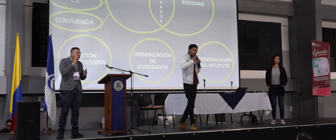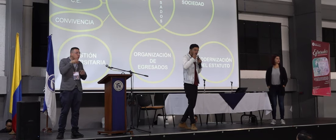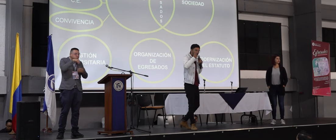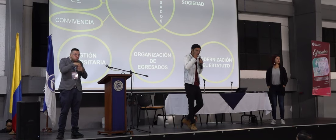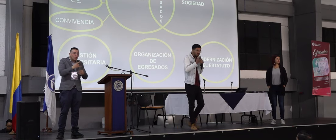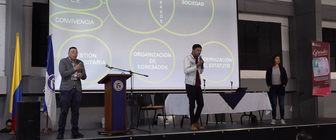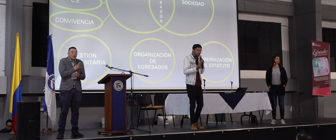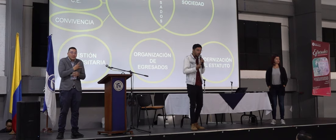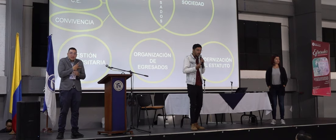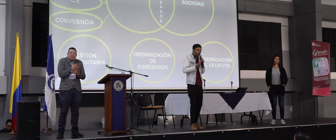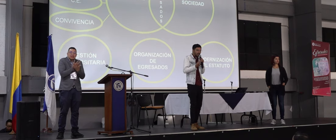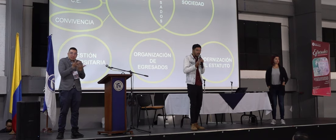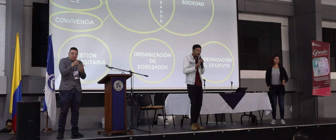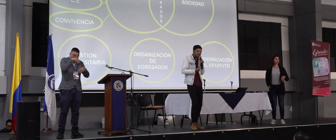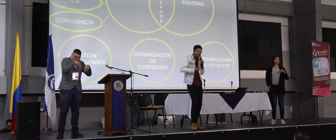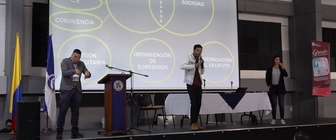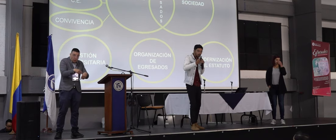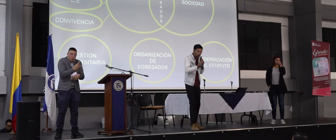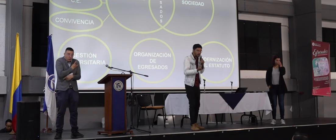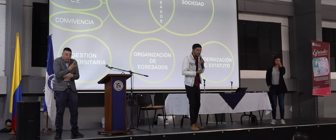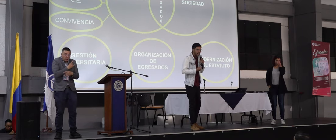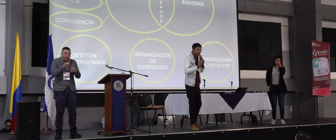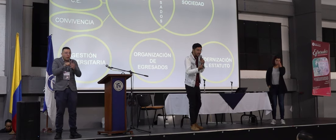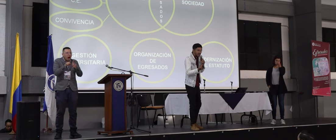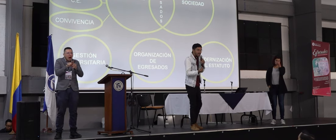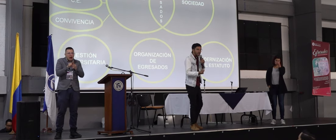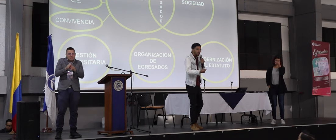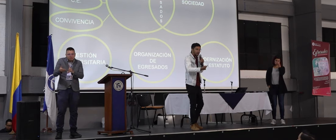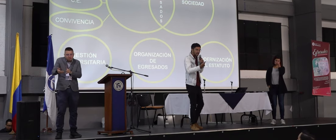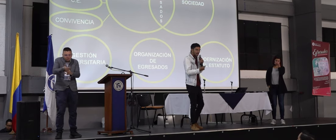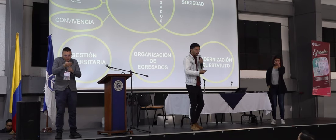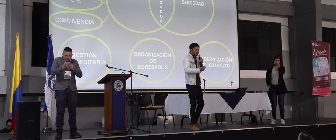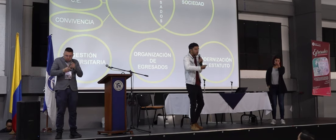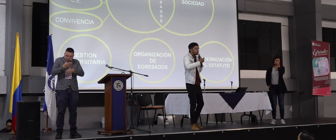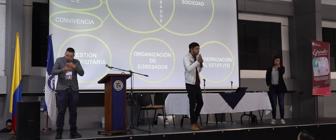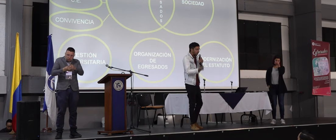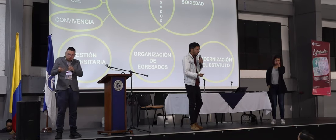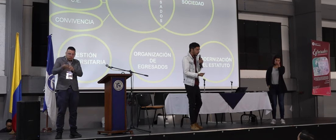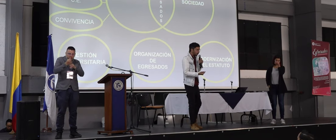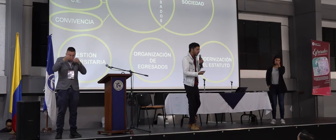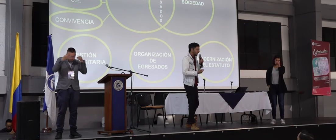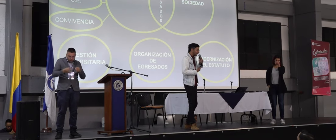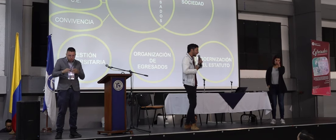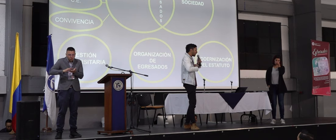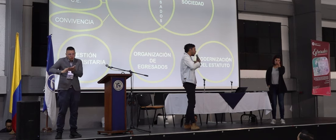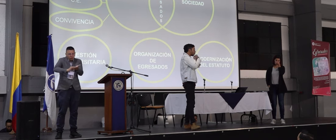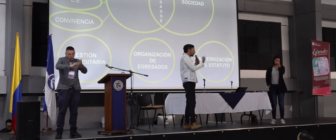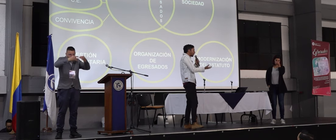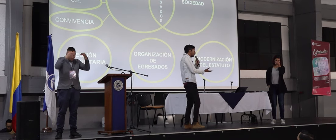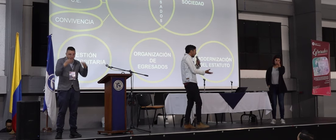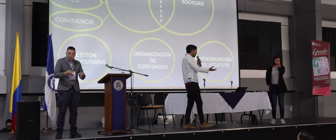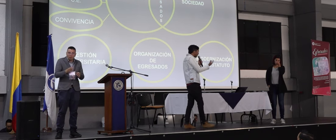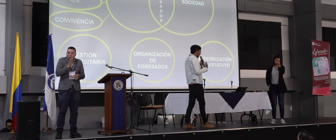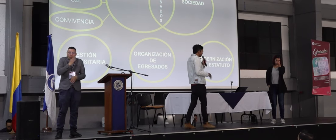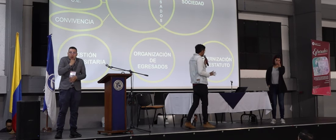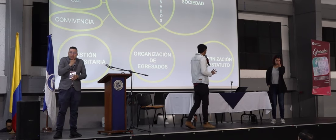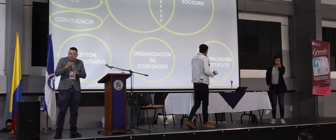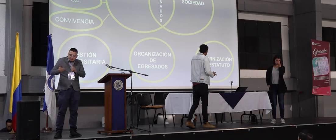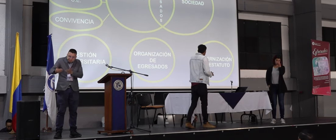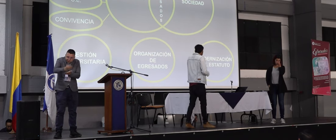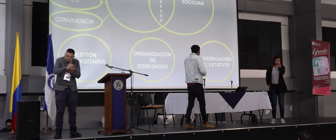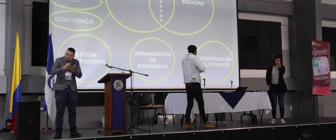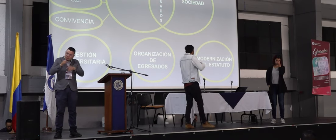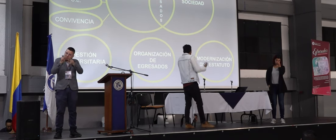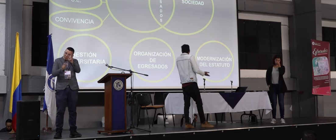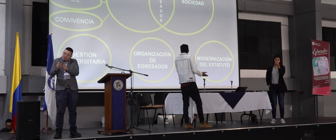que la institución como tal no ha logrado generar ese vínculo, ese canal que permita dar una solución real, ni que tampoco permita recoger a los